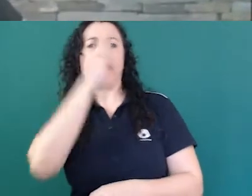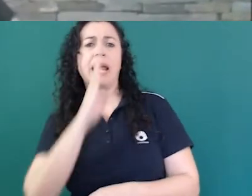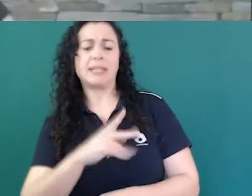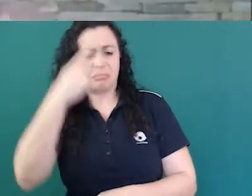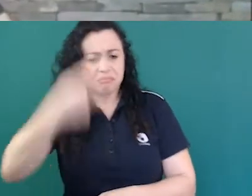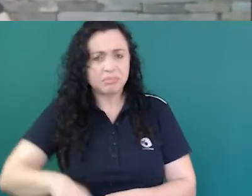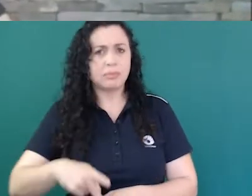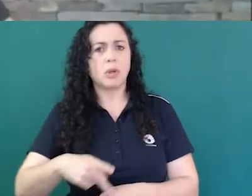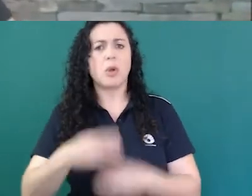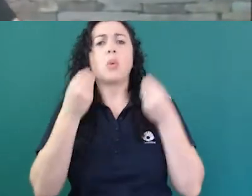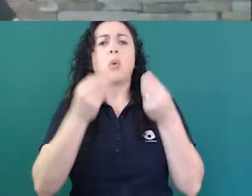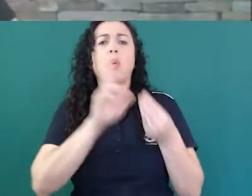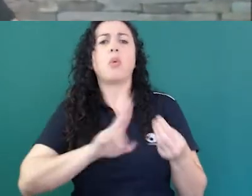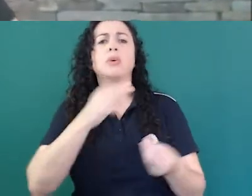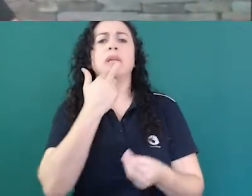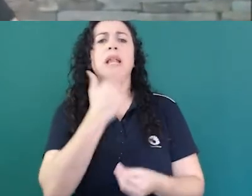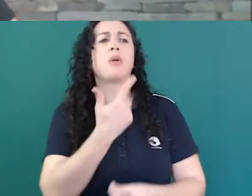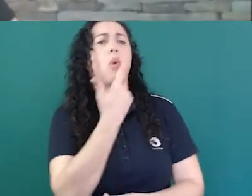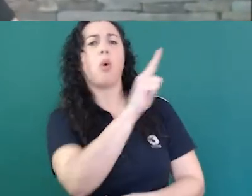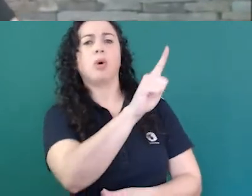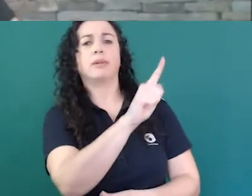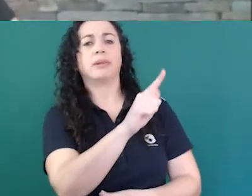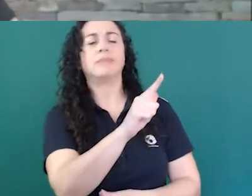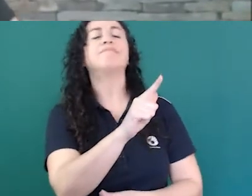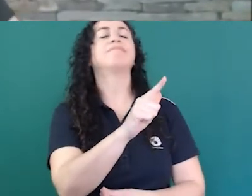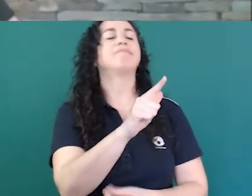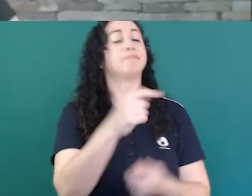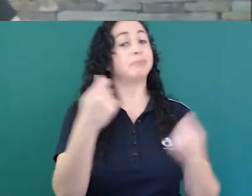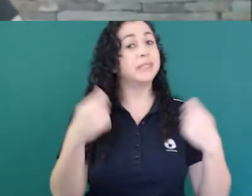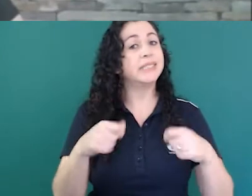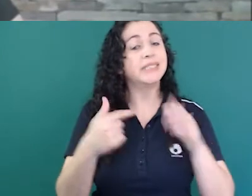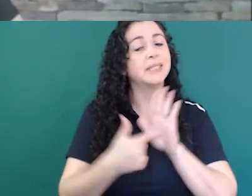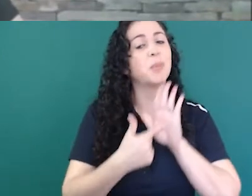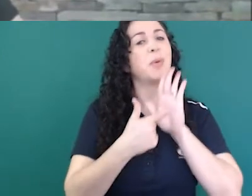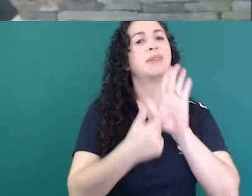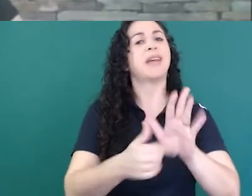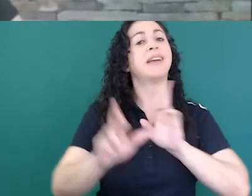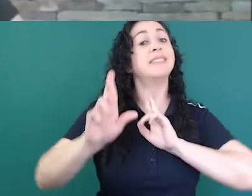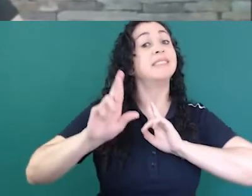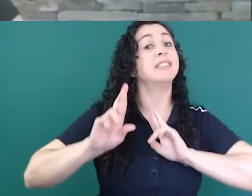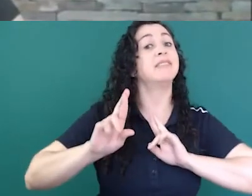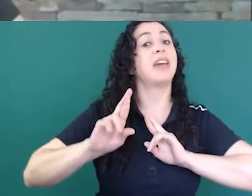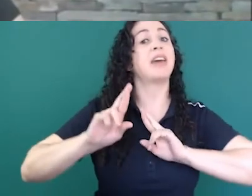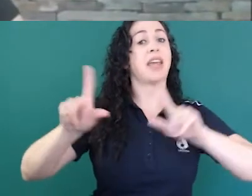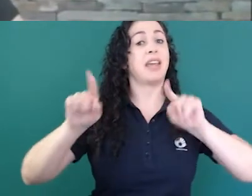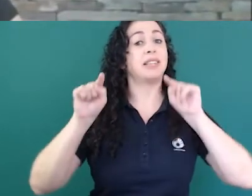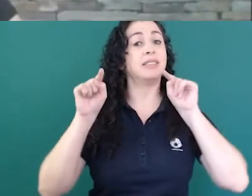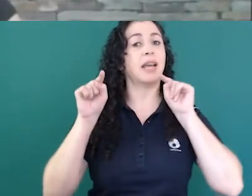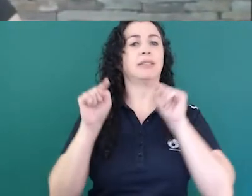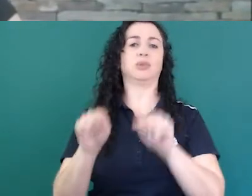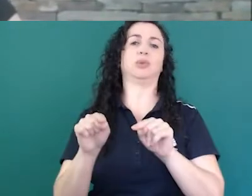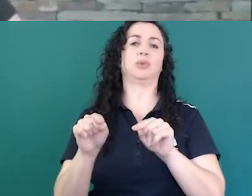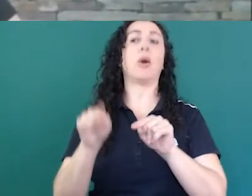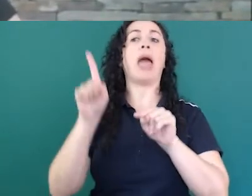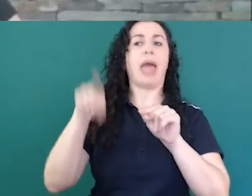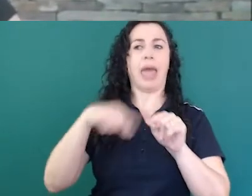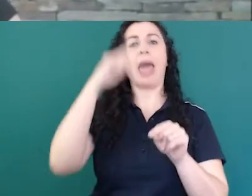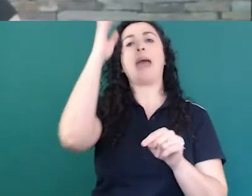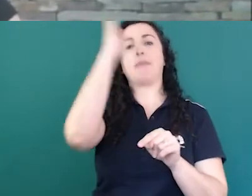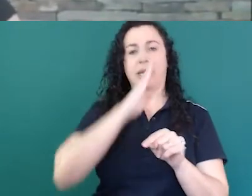então acho que a gente precisa ressaltar também essas questões de que ele nasce é brasileiro mas ele não